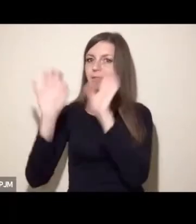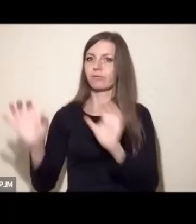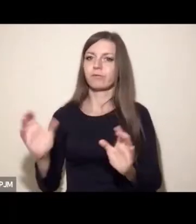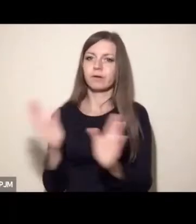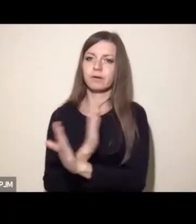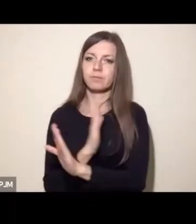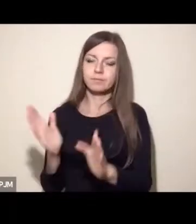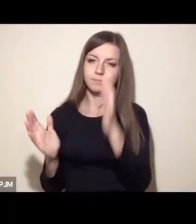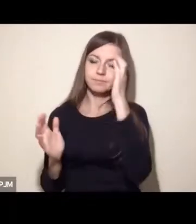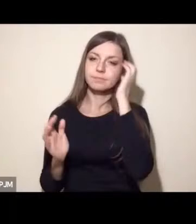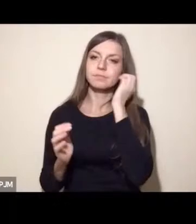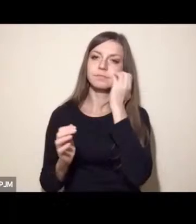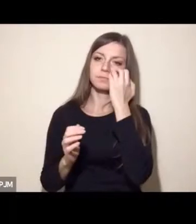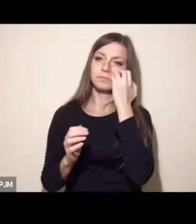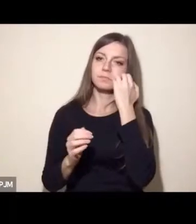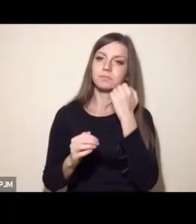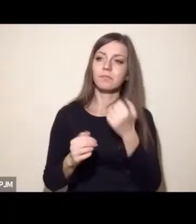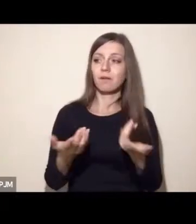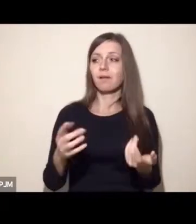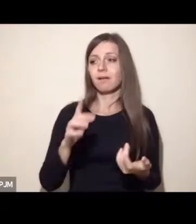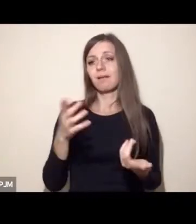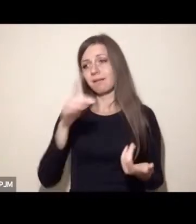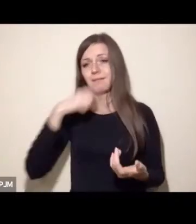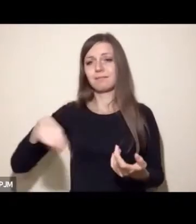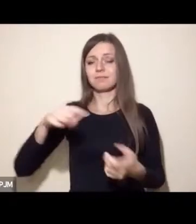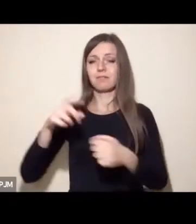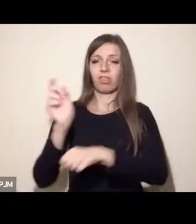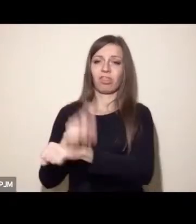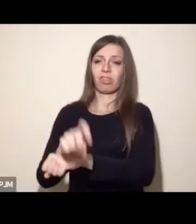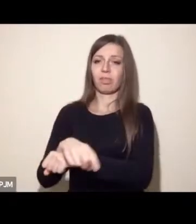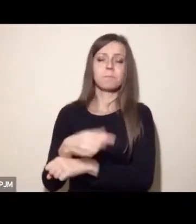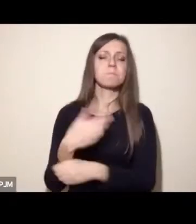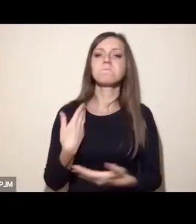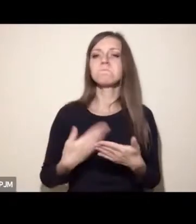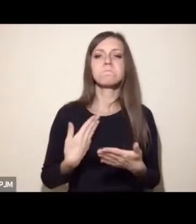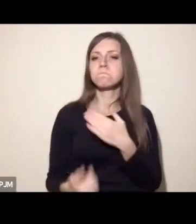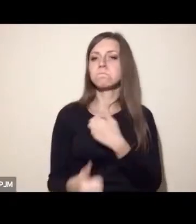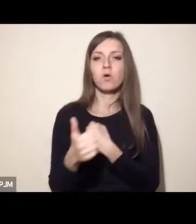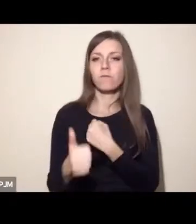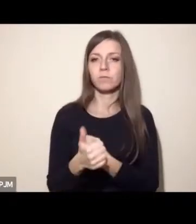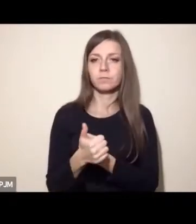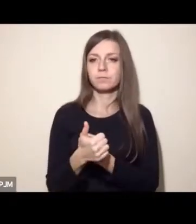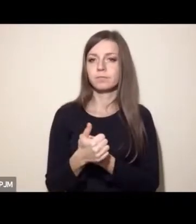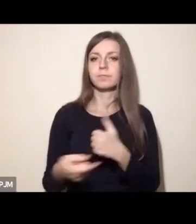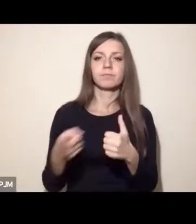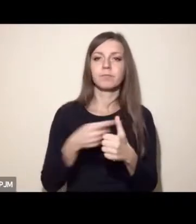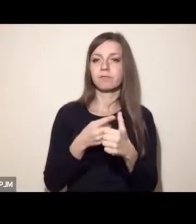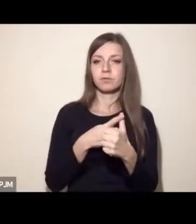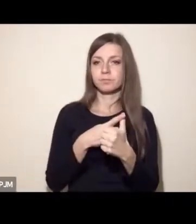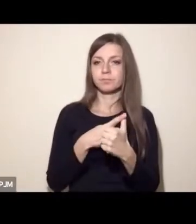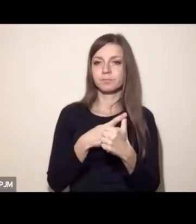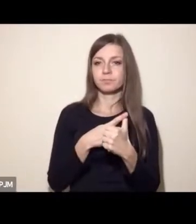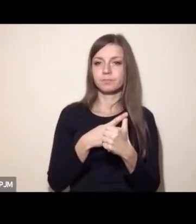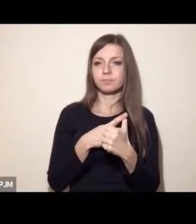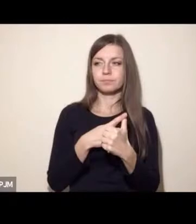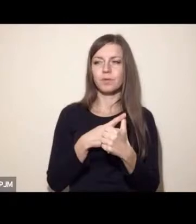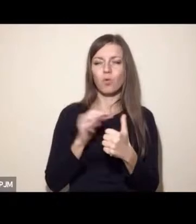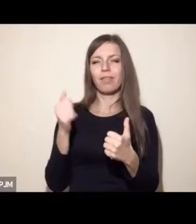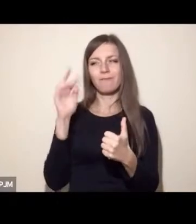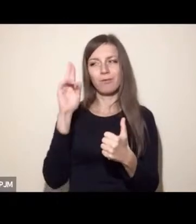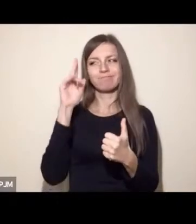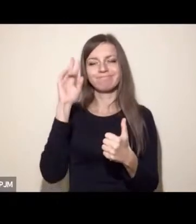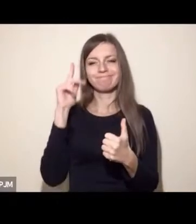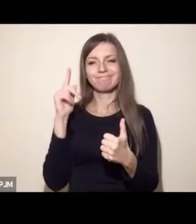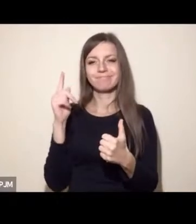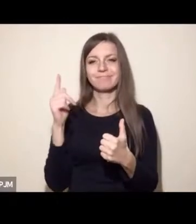wciąż w dużej mierze ignorowana z kilku zasadniczych powodów. Pierwszym takim dość intuicyjnym powodem jest